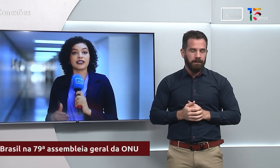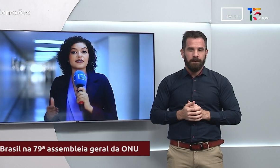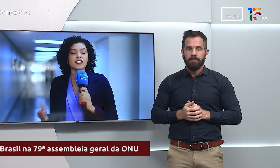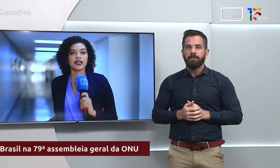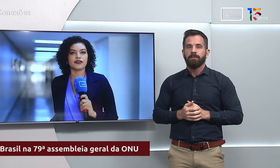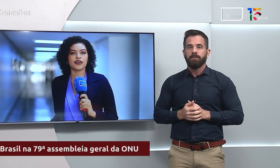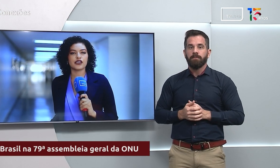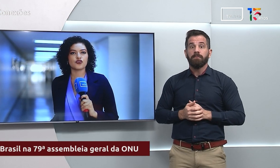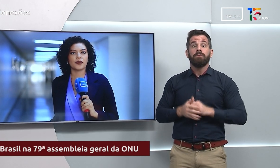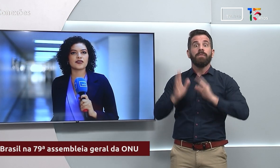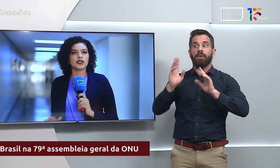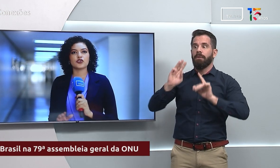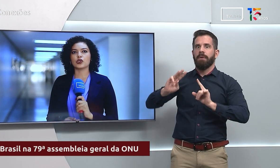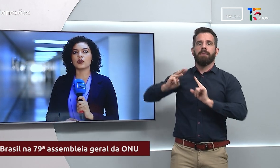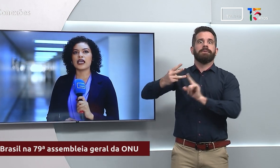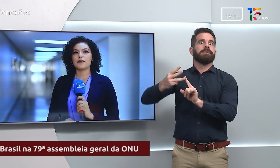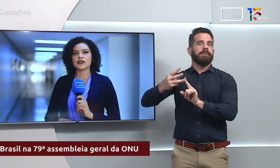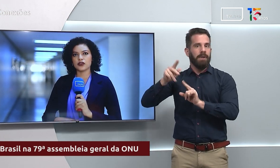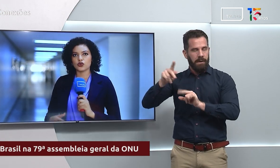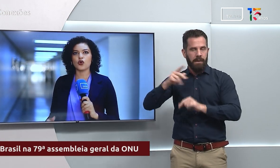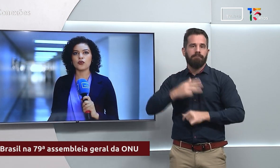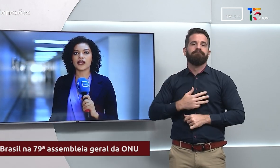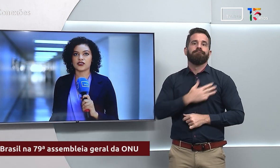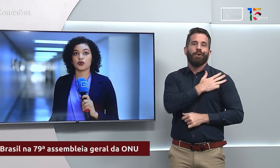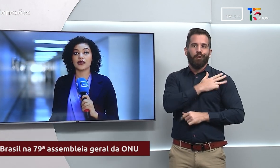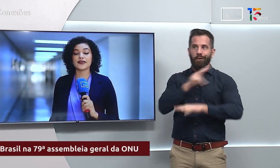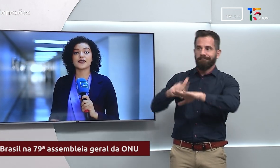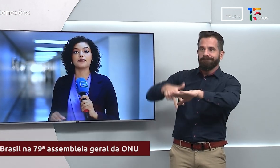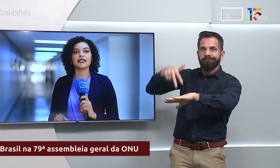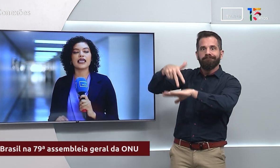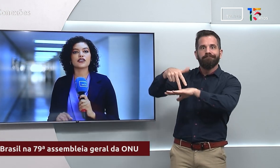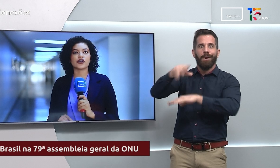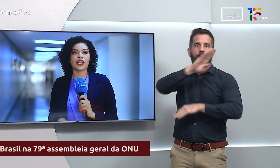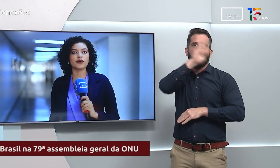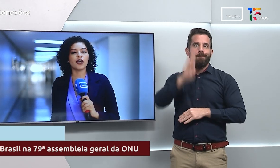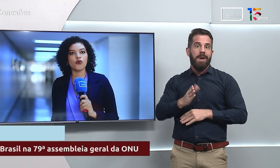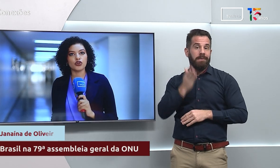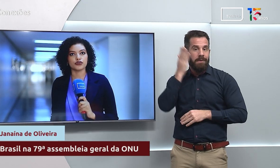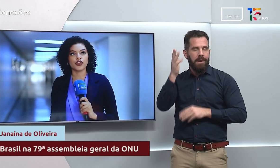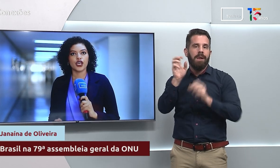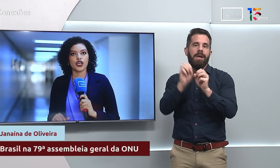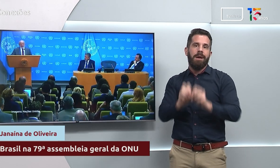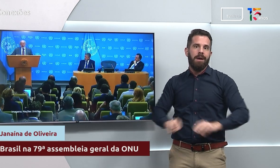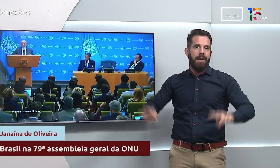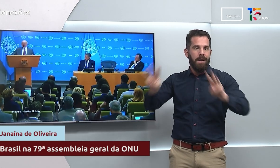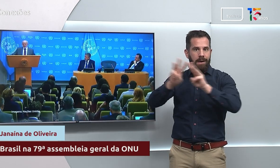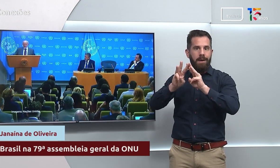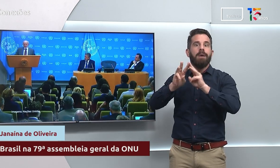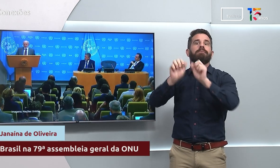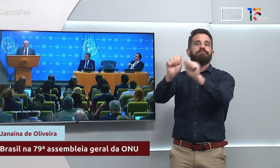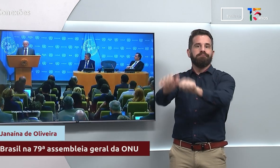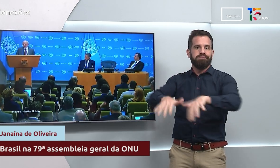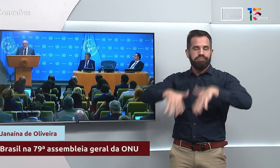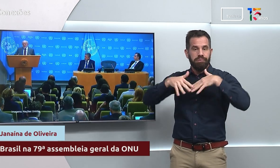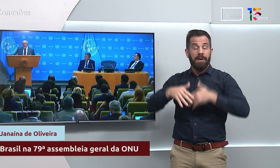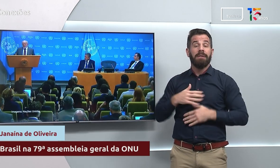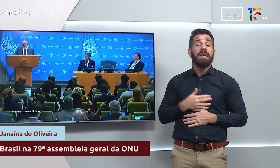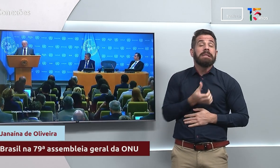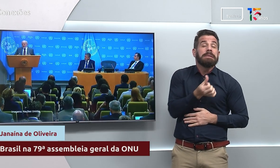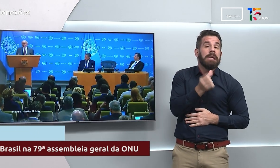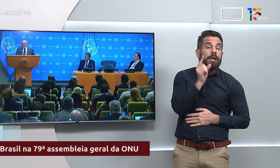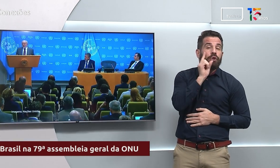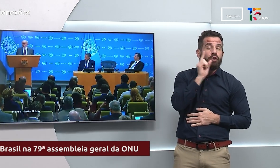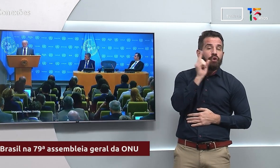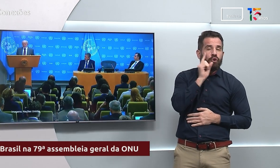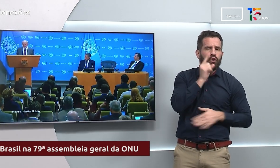Pela terceira vez, o presidente Lula representou o Brasil na Assembleia Geral da ONU. Dos seis dias de atividades,